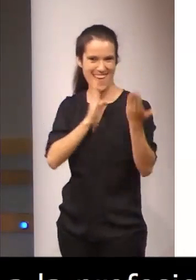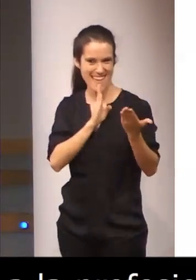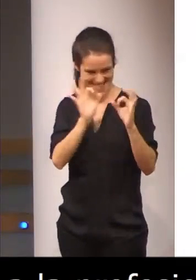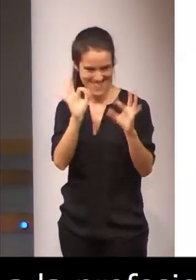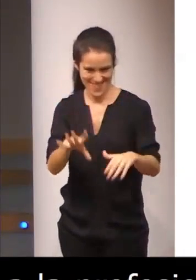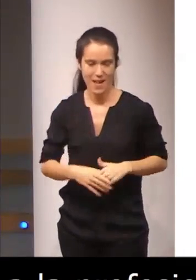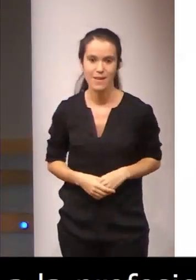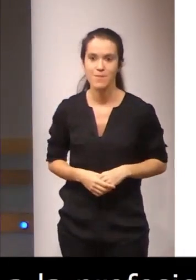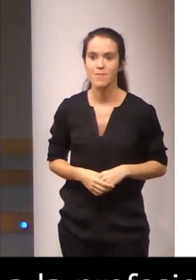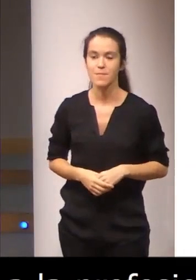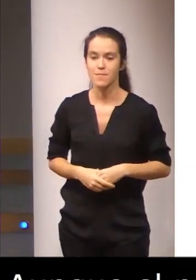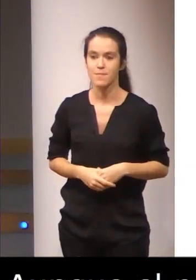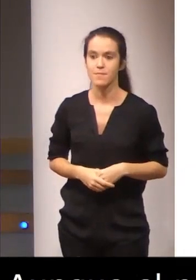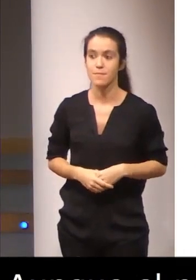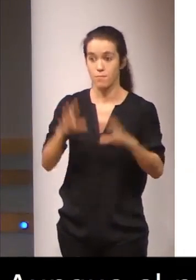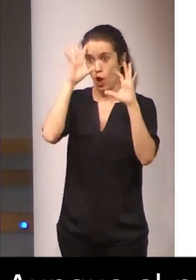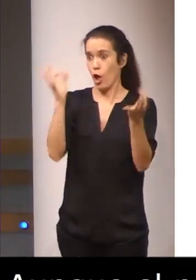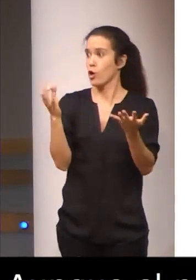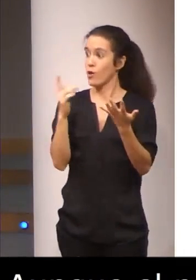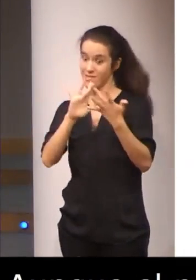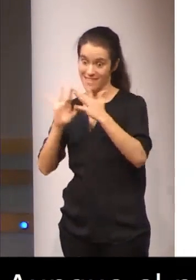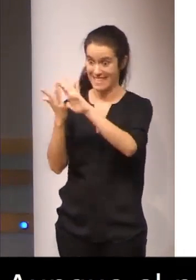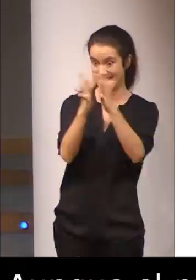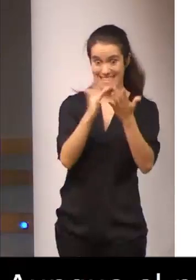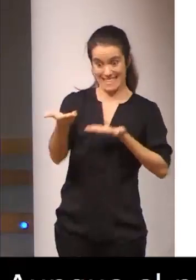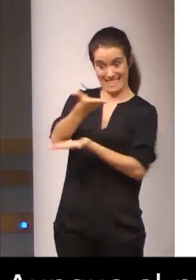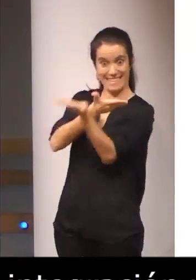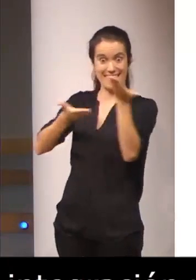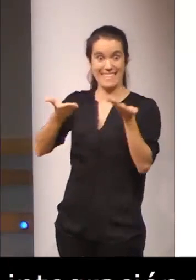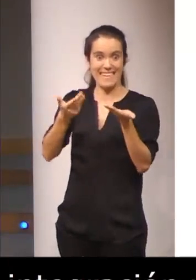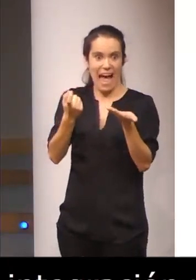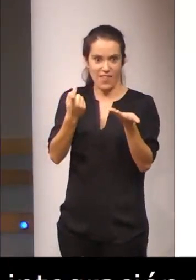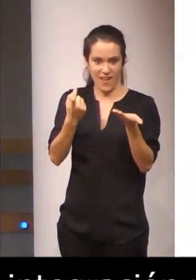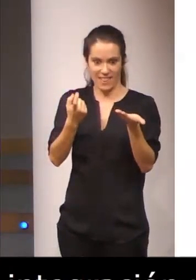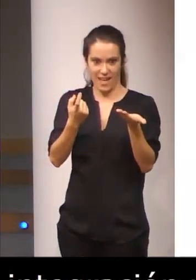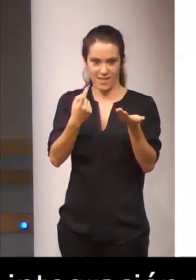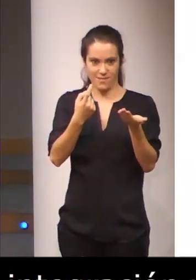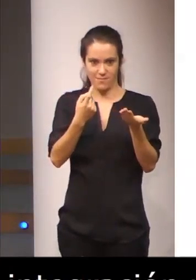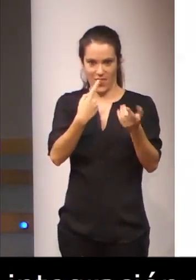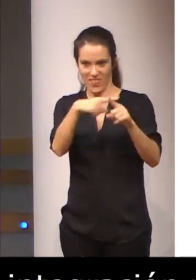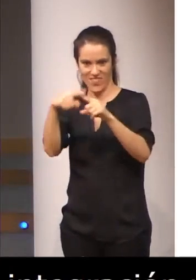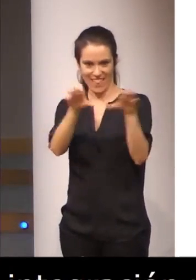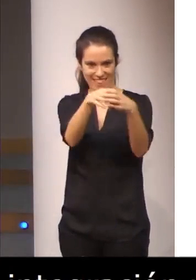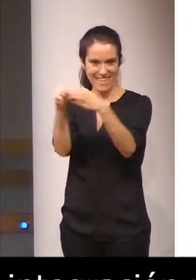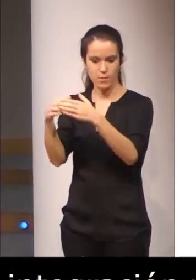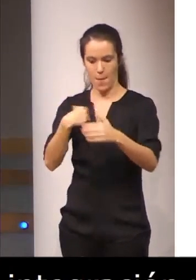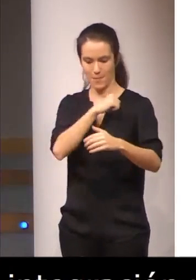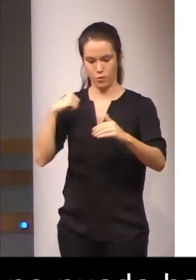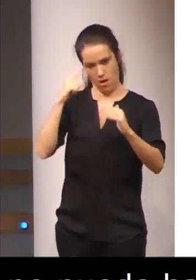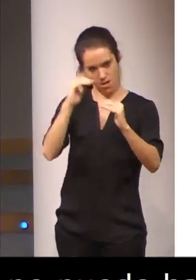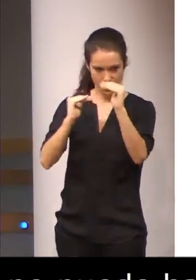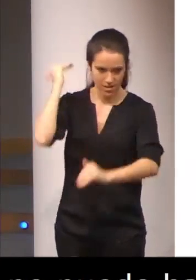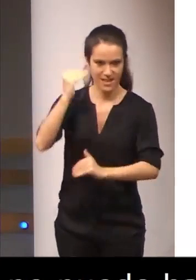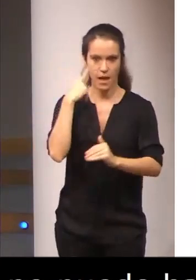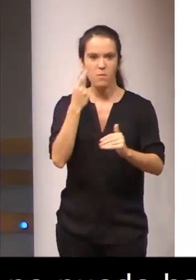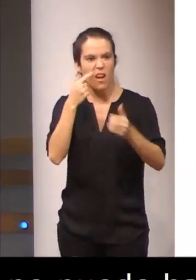lógicamente no puede haber tal interacción y tal cooperación si no hay una superación personal. Sorprende la actualización